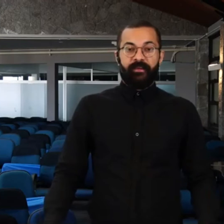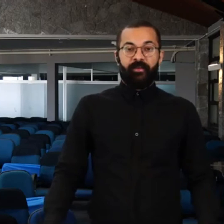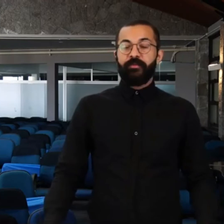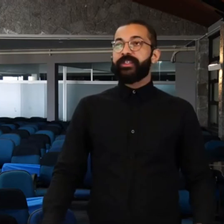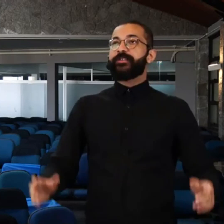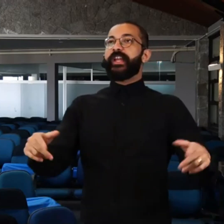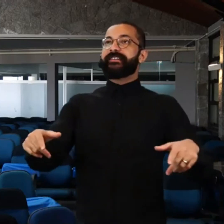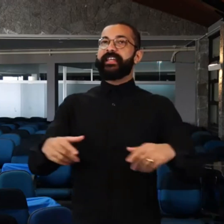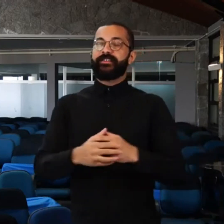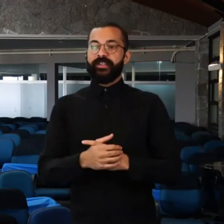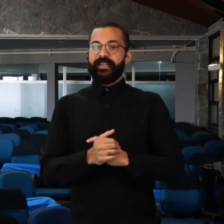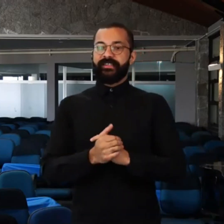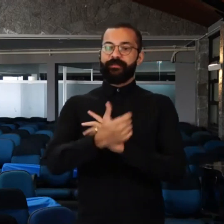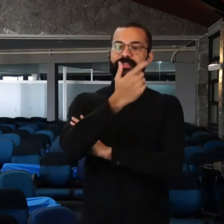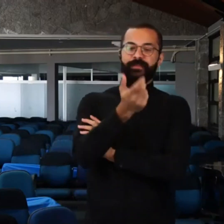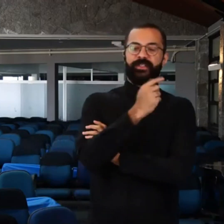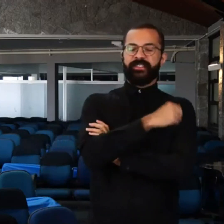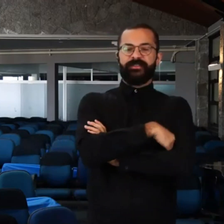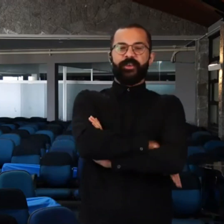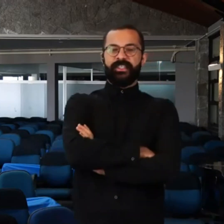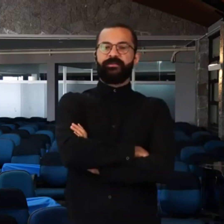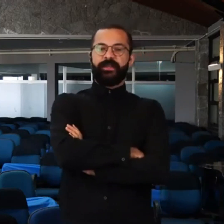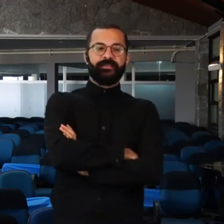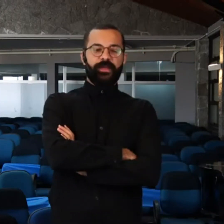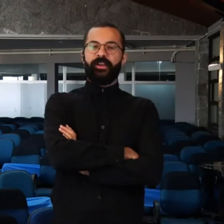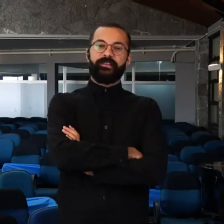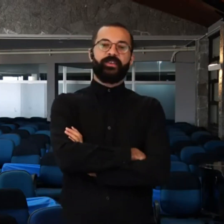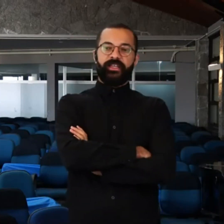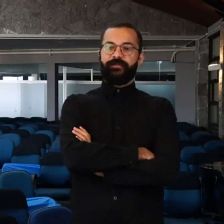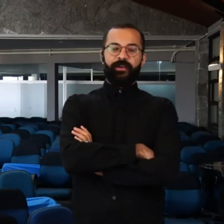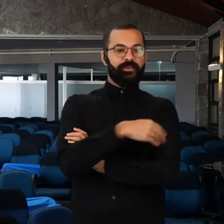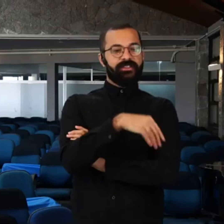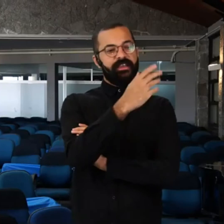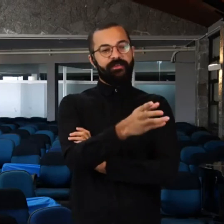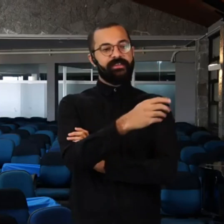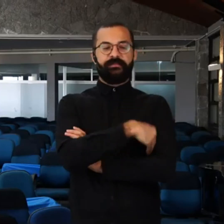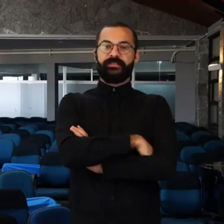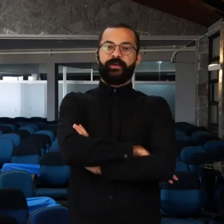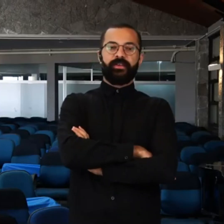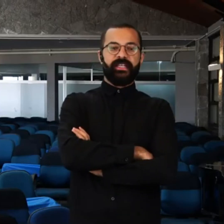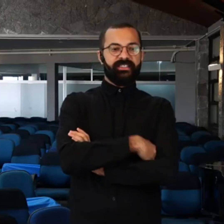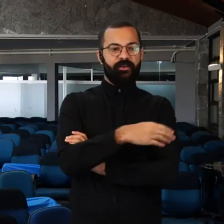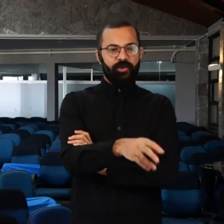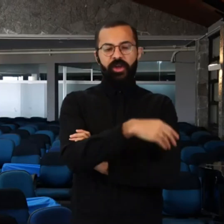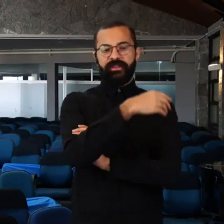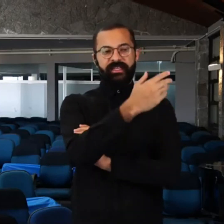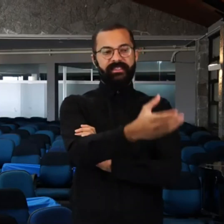Como se Deus olhasse lá do céu e dissesse assim, poxa, essa pessoa está se esforçando mesmo, né? Olha só, ela já falou 100 vezes a mesma coisa, ela já orou 300